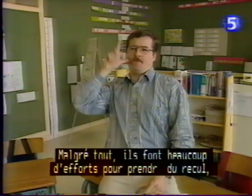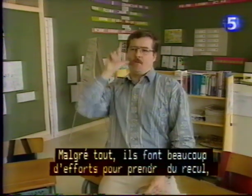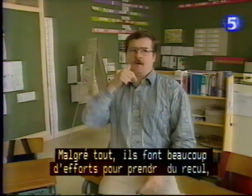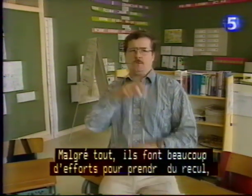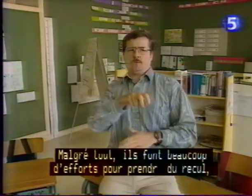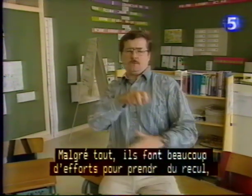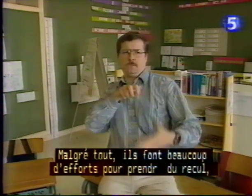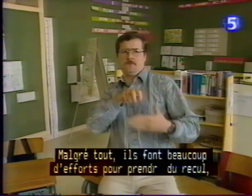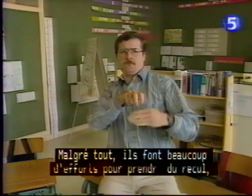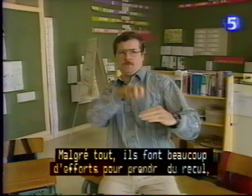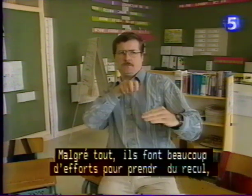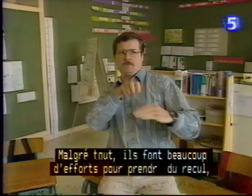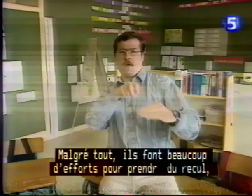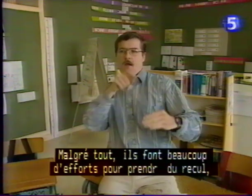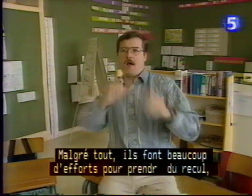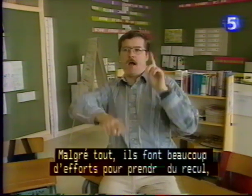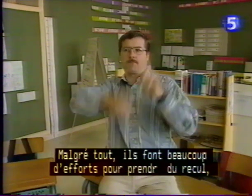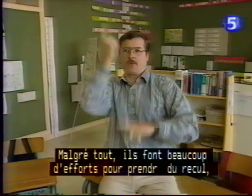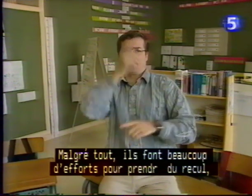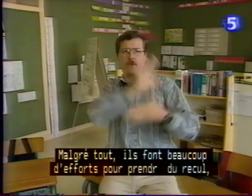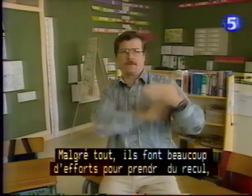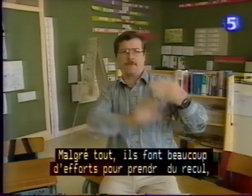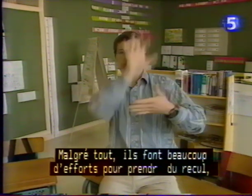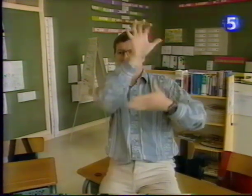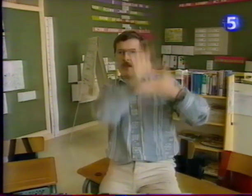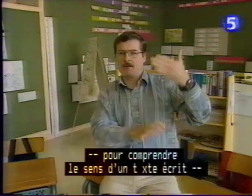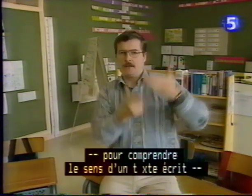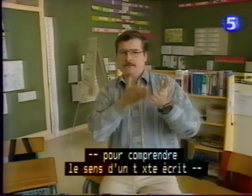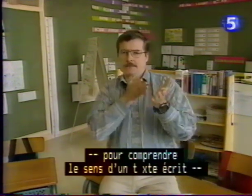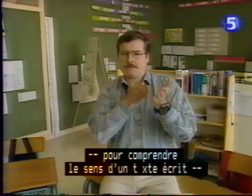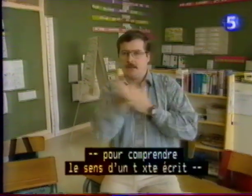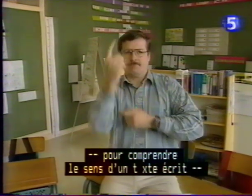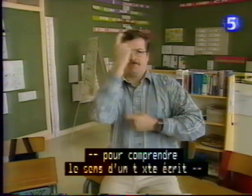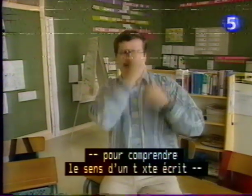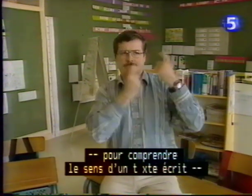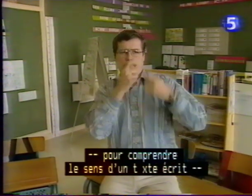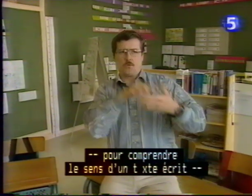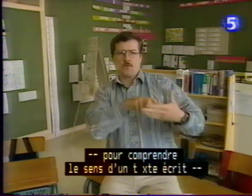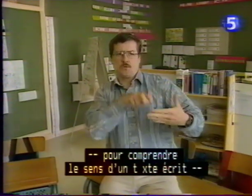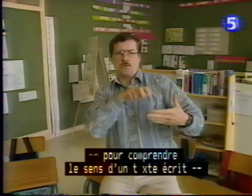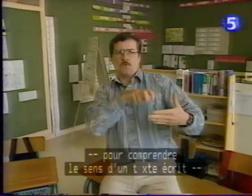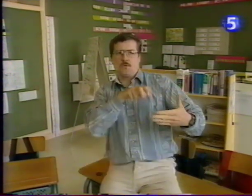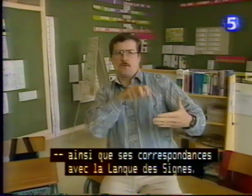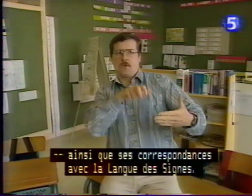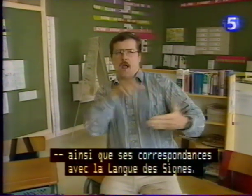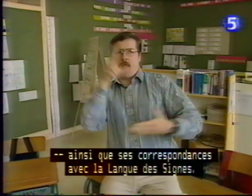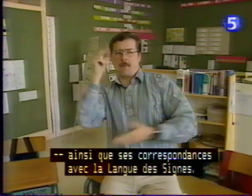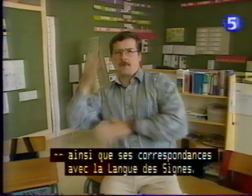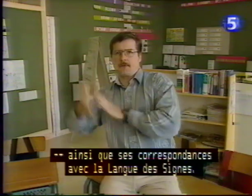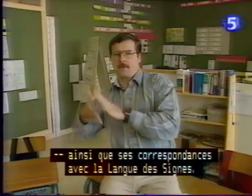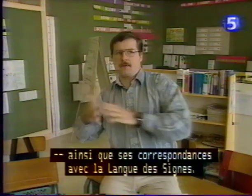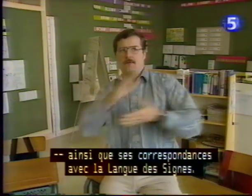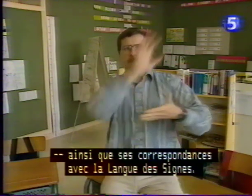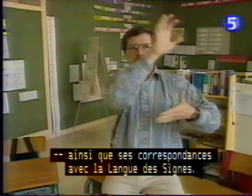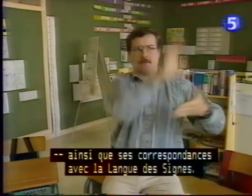Malgré tout, ils font toujours beaucoup d'efforts pour prendre du recul, pour comprendre le sens d'un texte écrit, ainsi que ses correspondances avec la langue des signes.